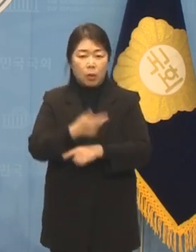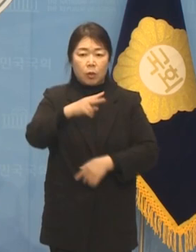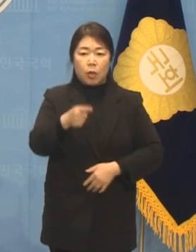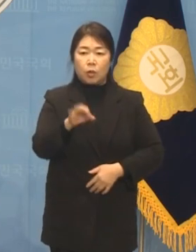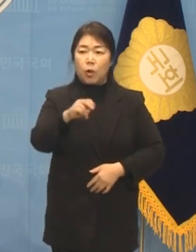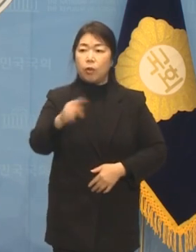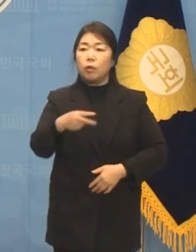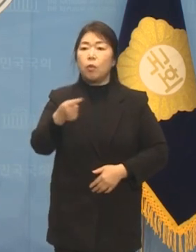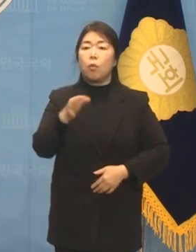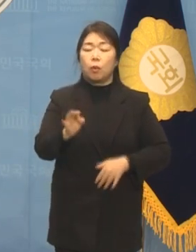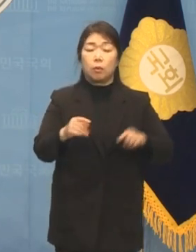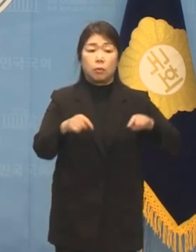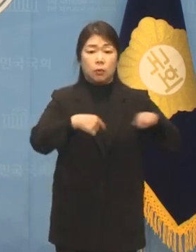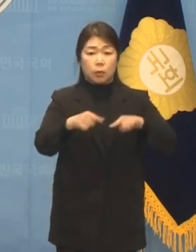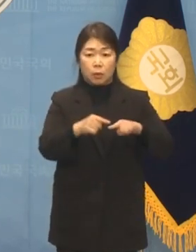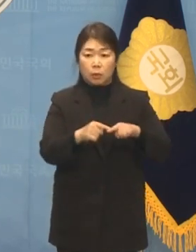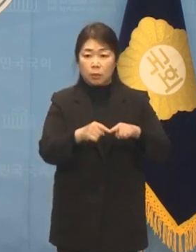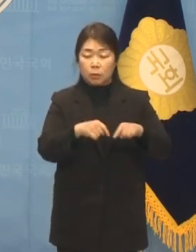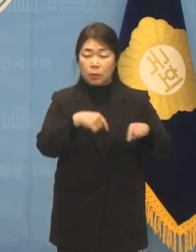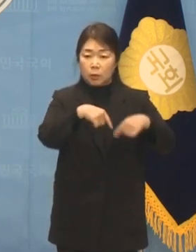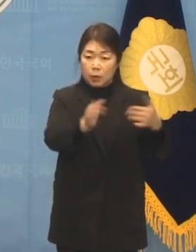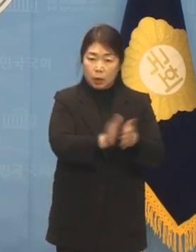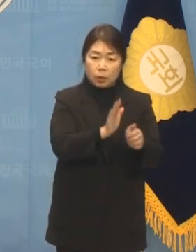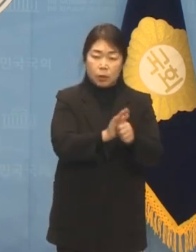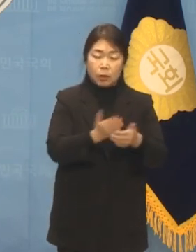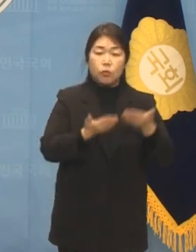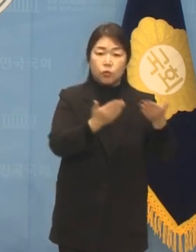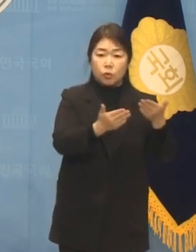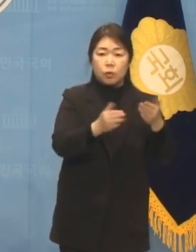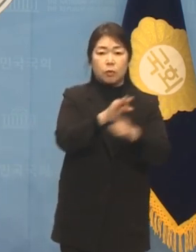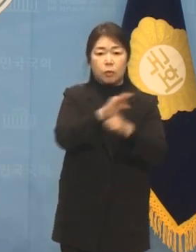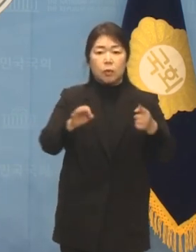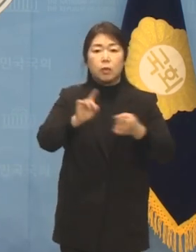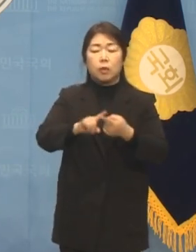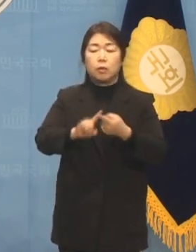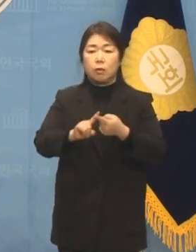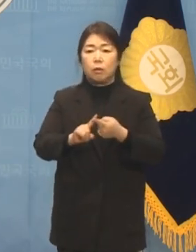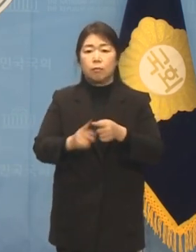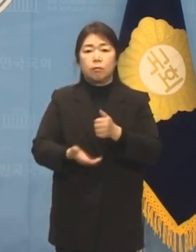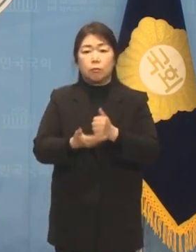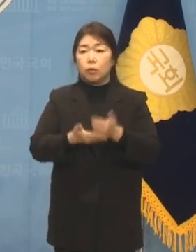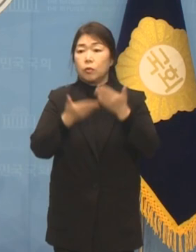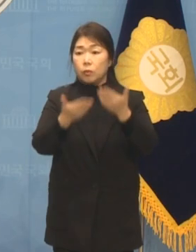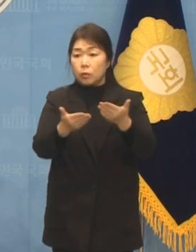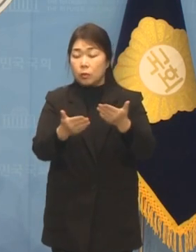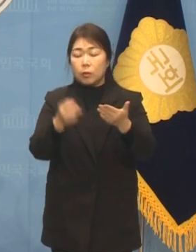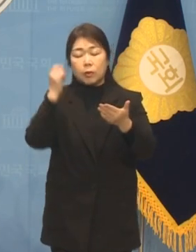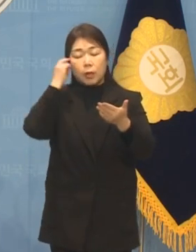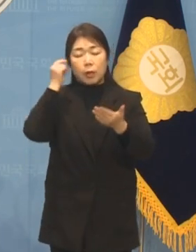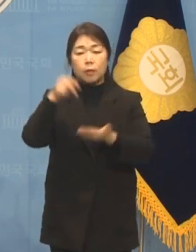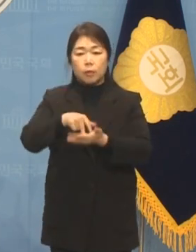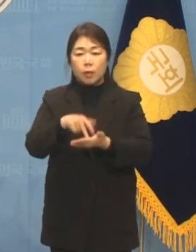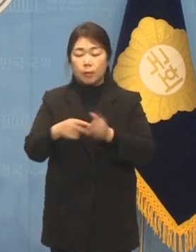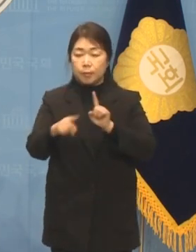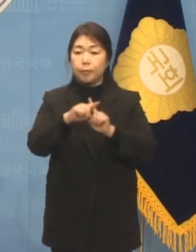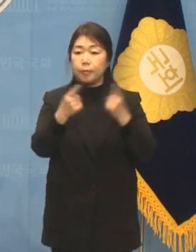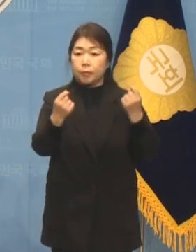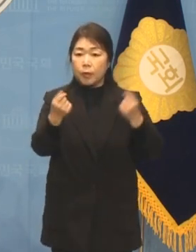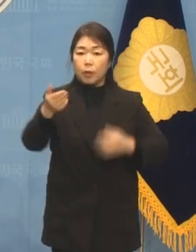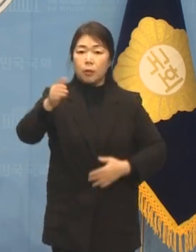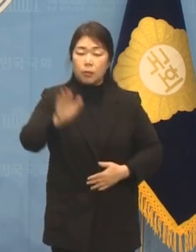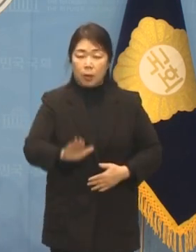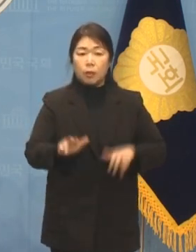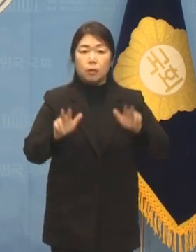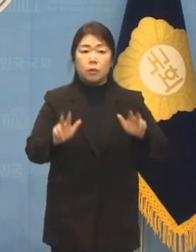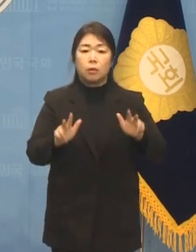유지와 연합정치를 공개적으로 제안해 온 점에 대해선 긍정적으로 판단합니다. 그러나